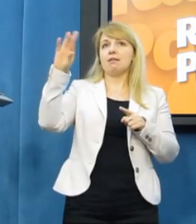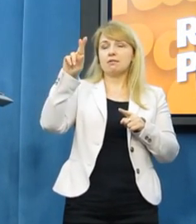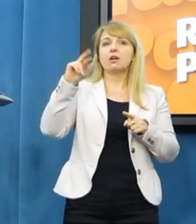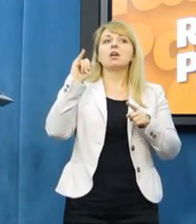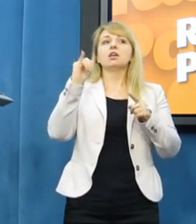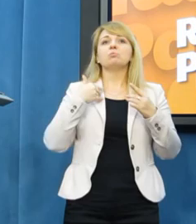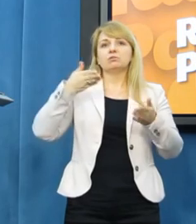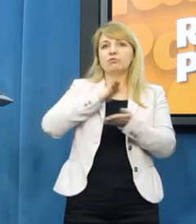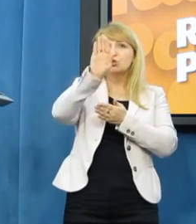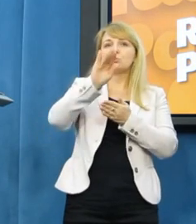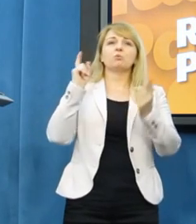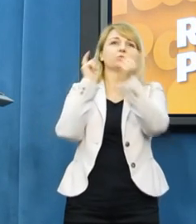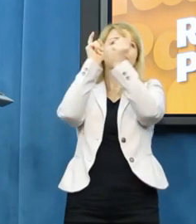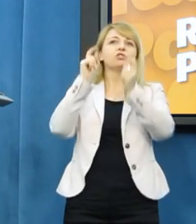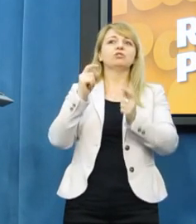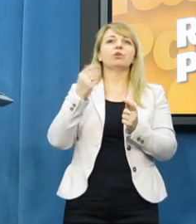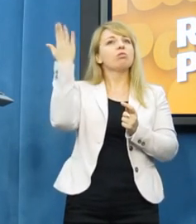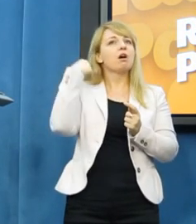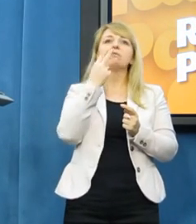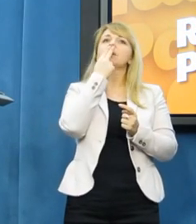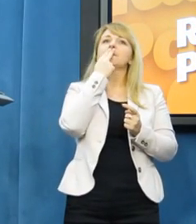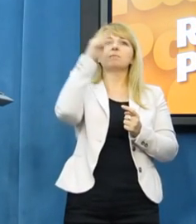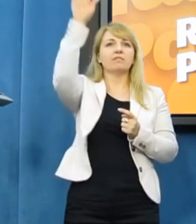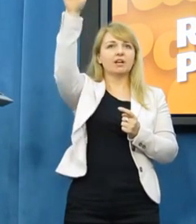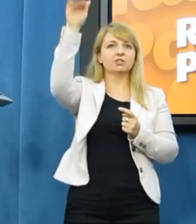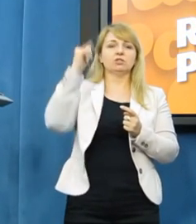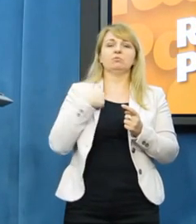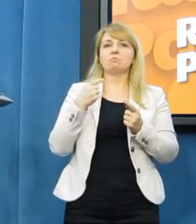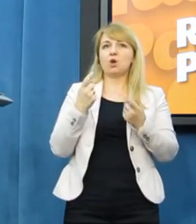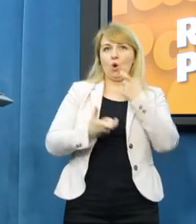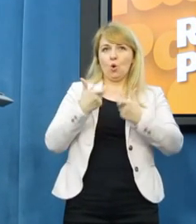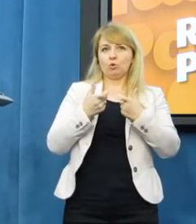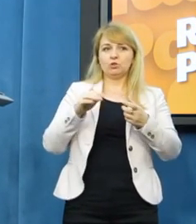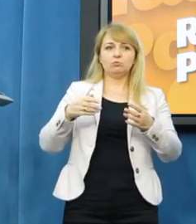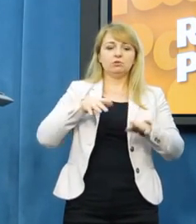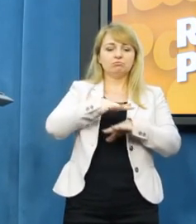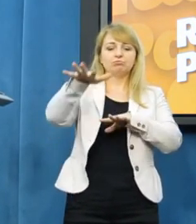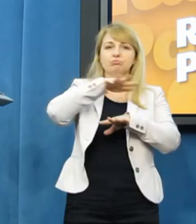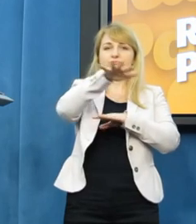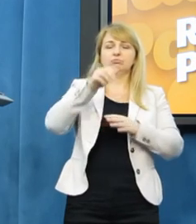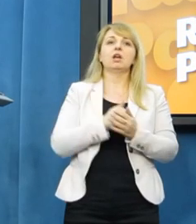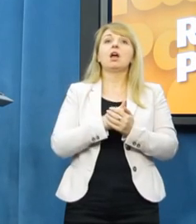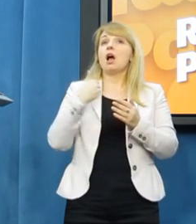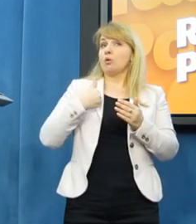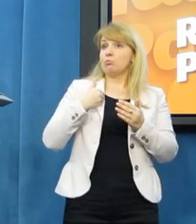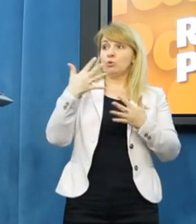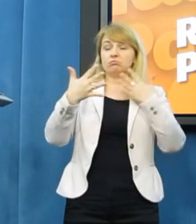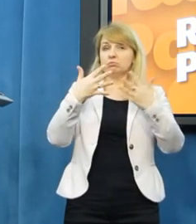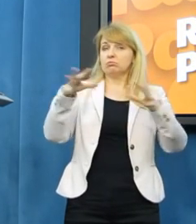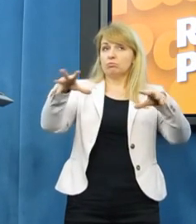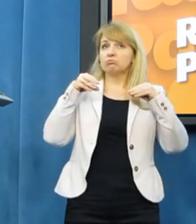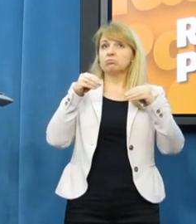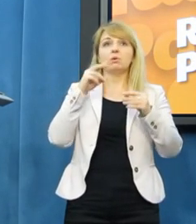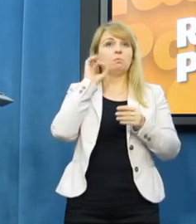przeciwko faszyzmowi czy neofaszyzmowi w Polsce. Było to możliwe, zostało to bardzo dobrze odebrane. I tak samo jest możliwe